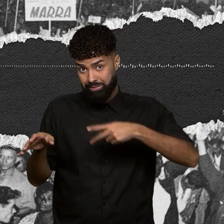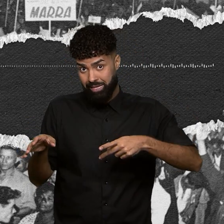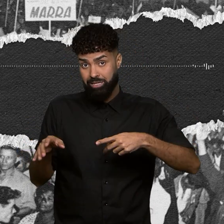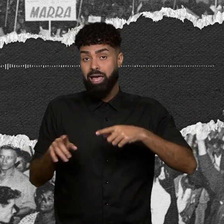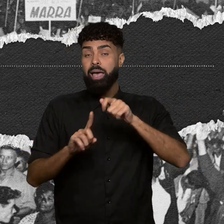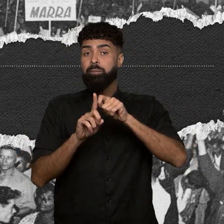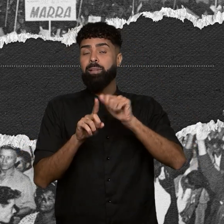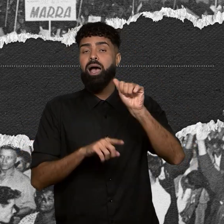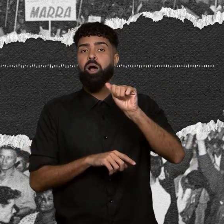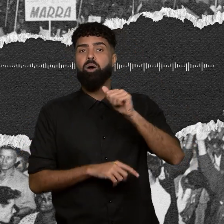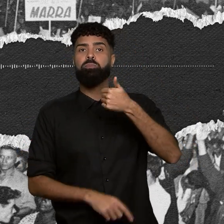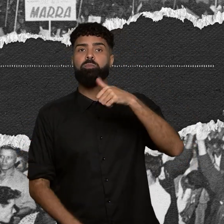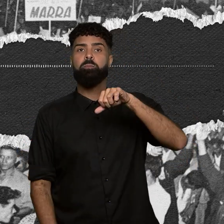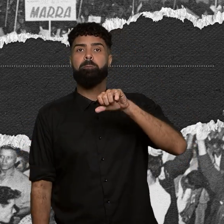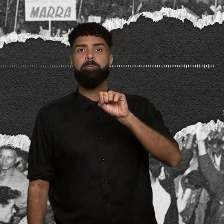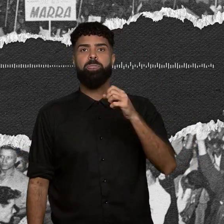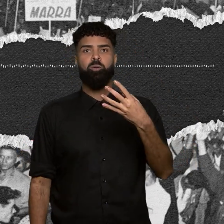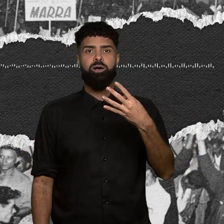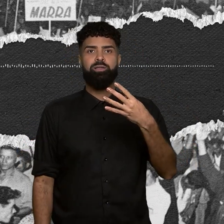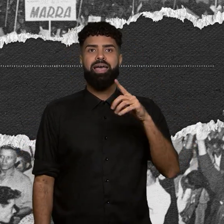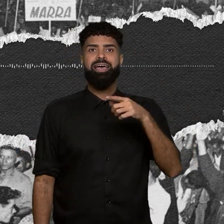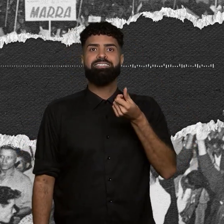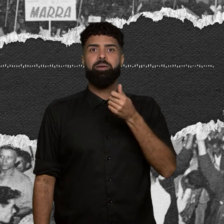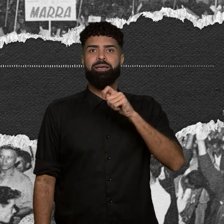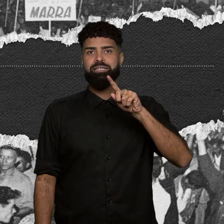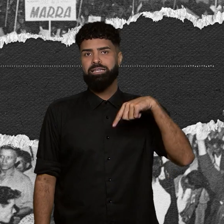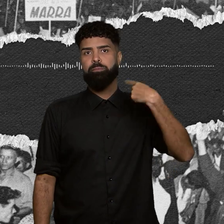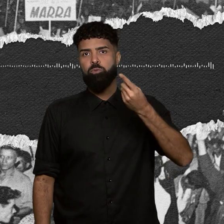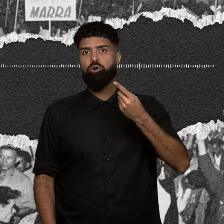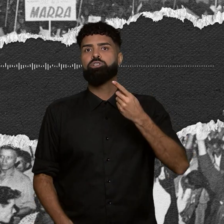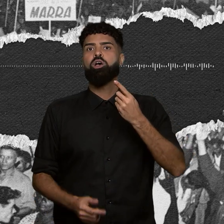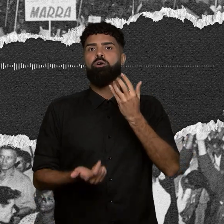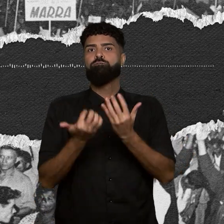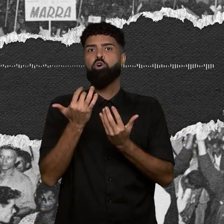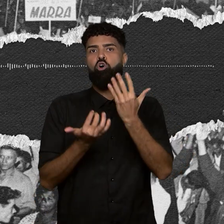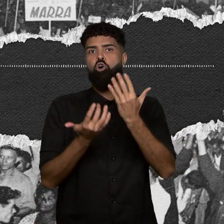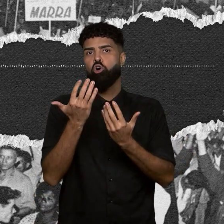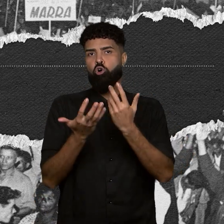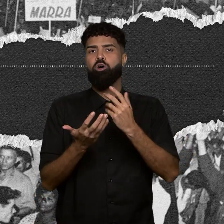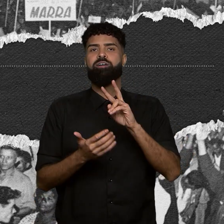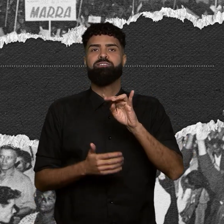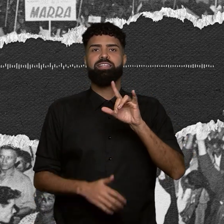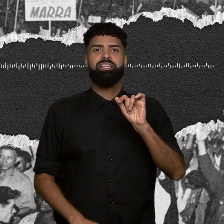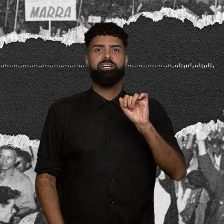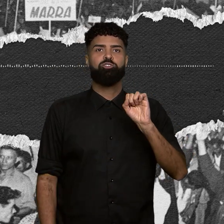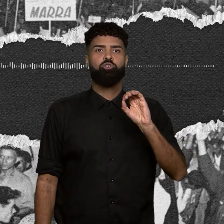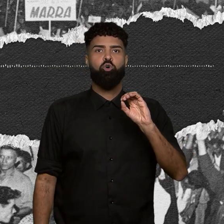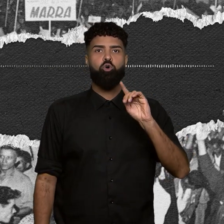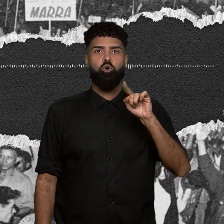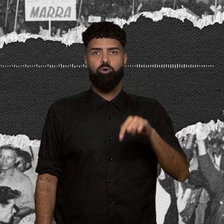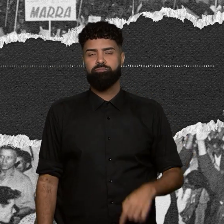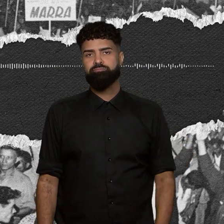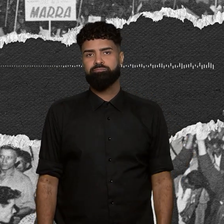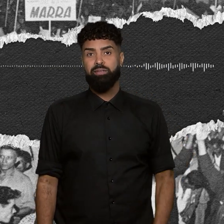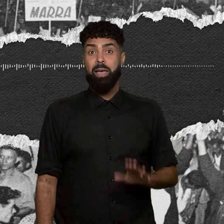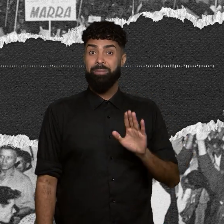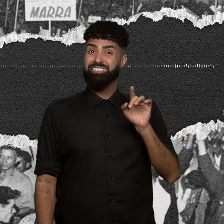1984, exatos seis meses depois da Vila Socota e Virado Cinzas. Mas ele nunca admitiu a responsabilidade da